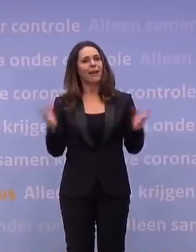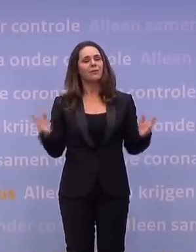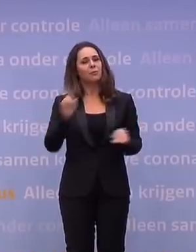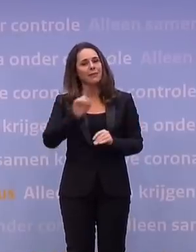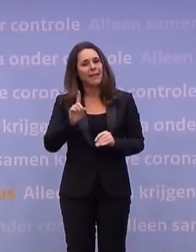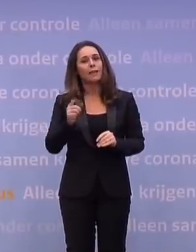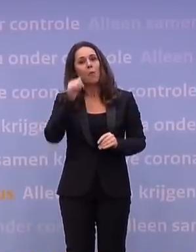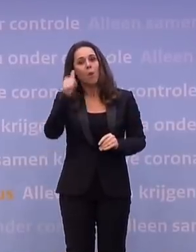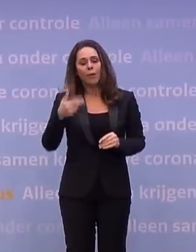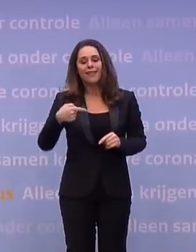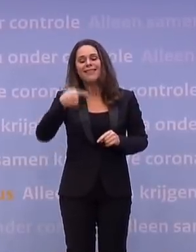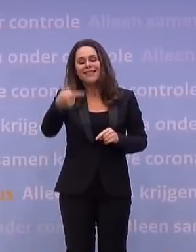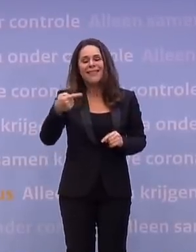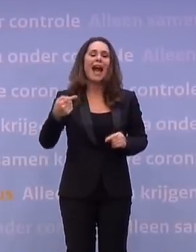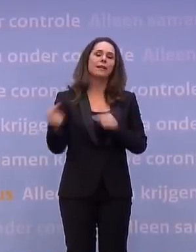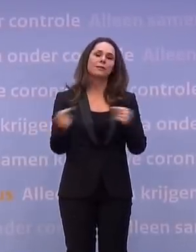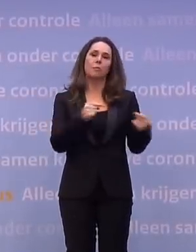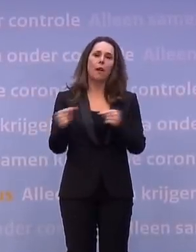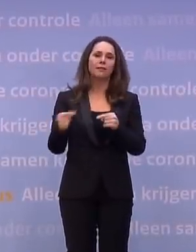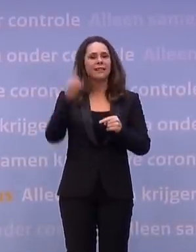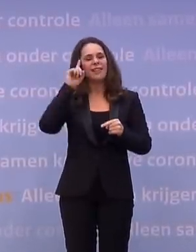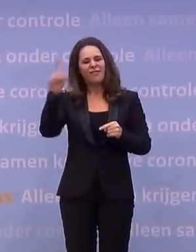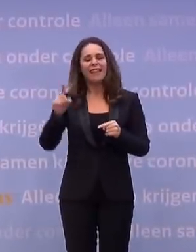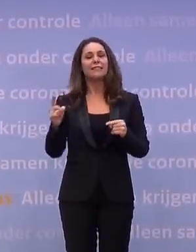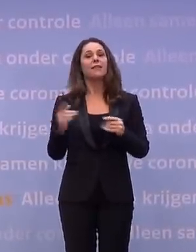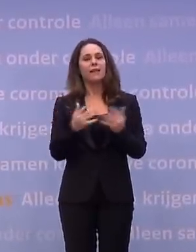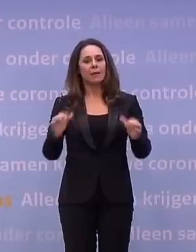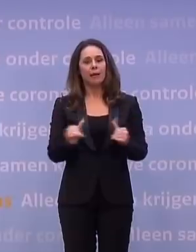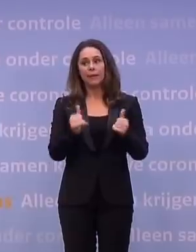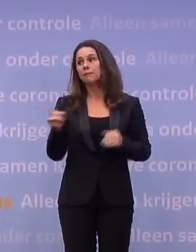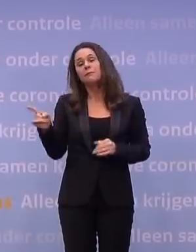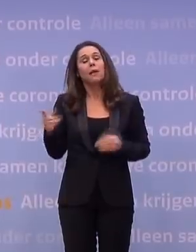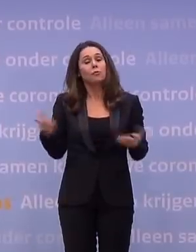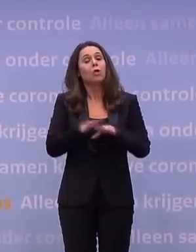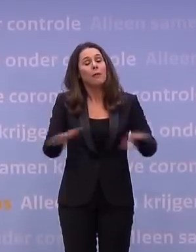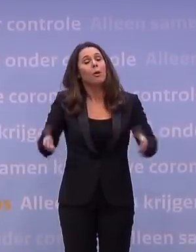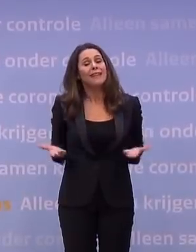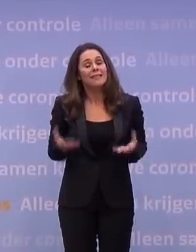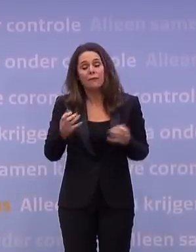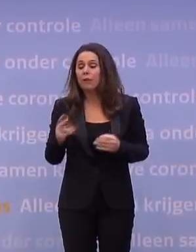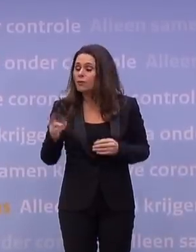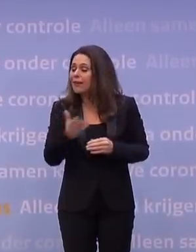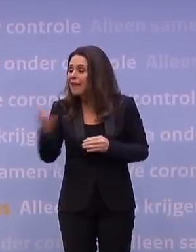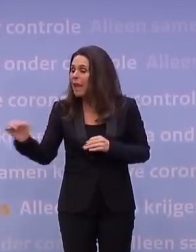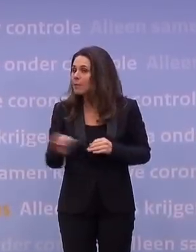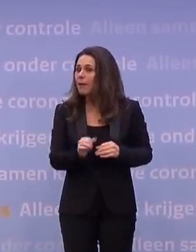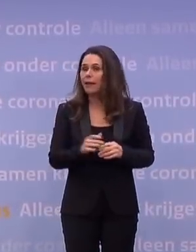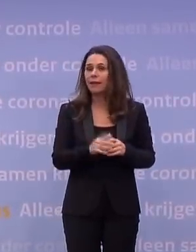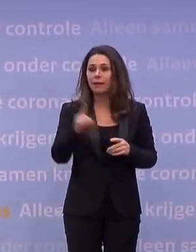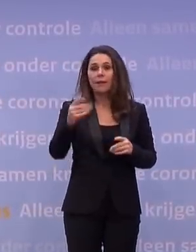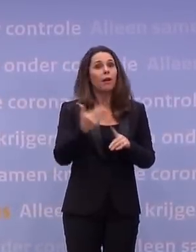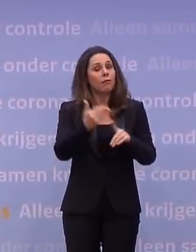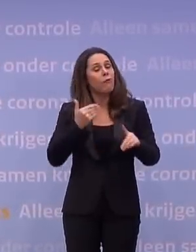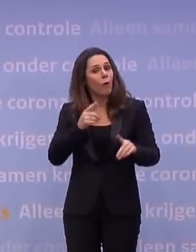na het debat wanneer die echt in zou gaan. Dat is de democratie. Dit is een grote maatregel. Maar willen wij echt ook de Tweede Kamer in. Ja, nou voorheen gingen maatregelen gewoon in.